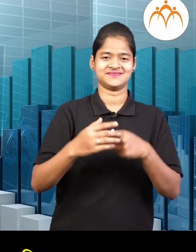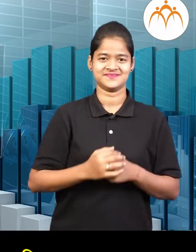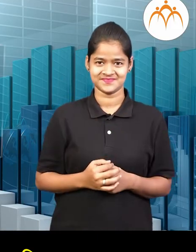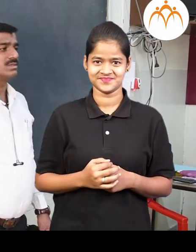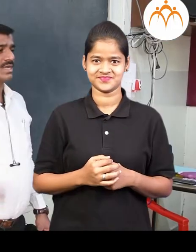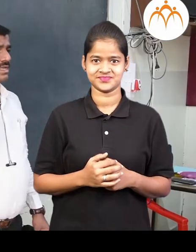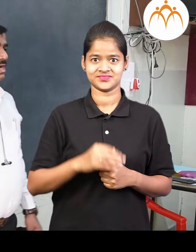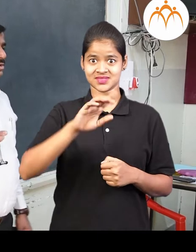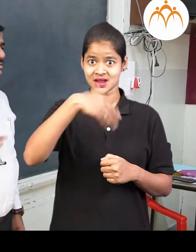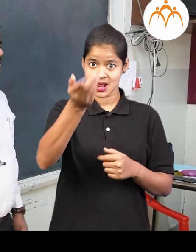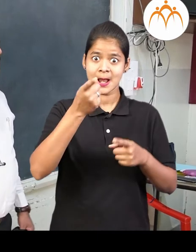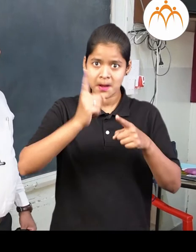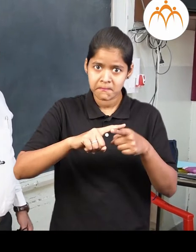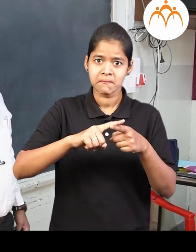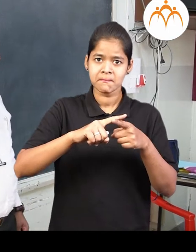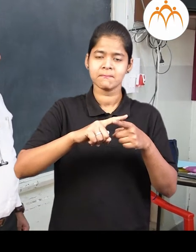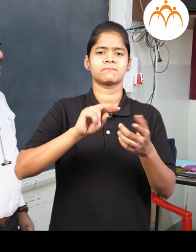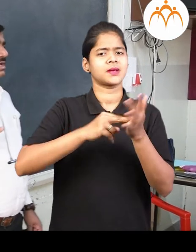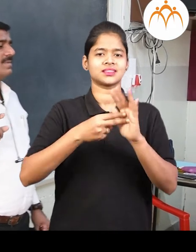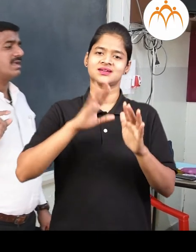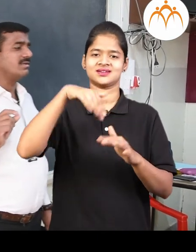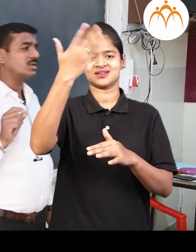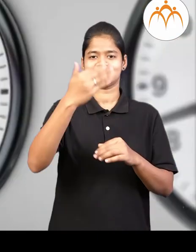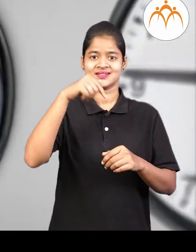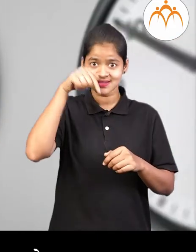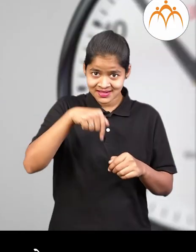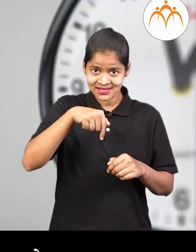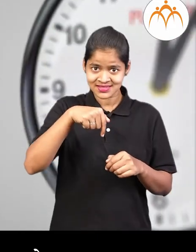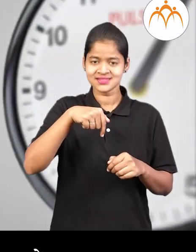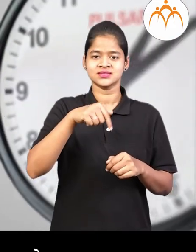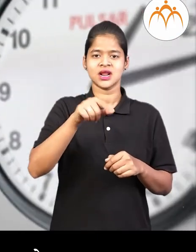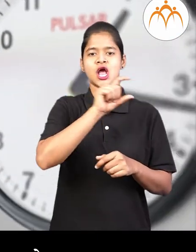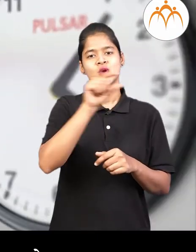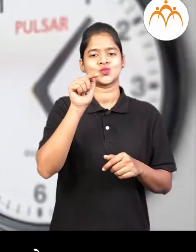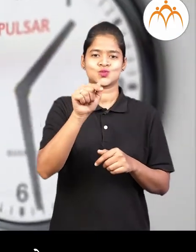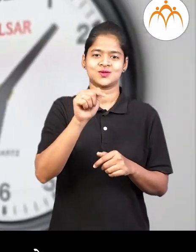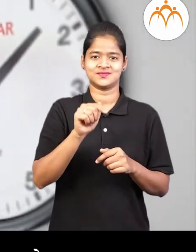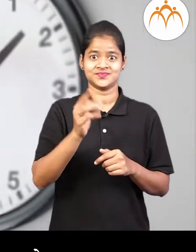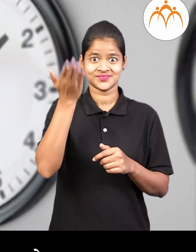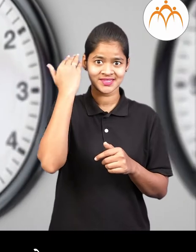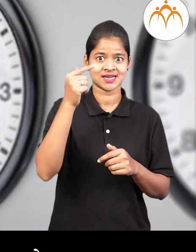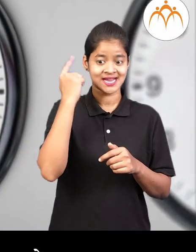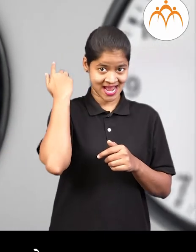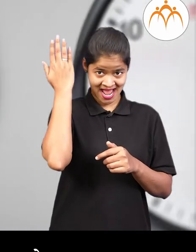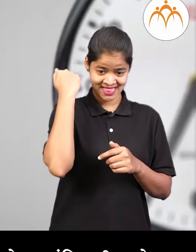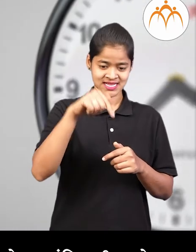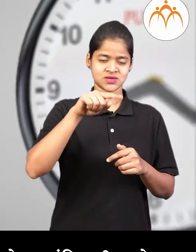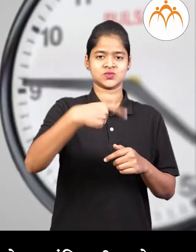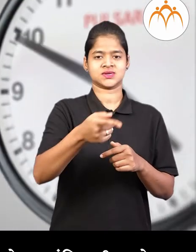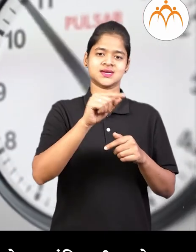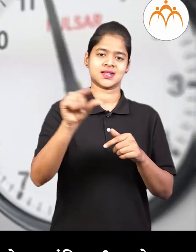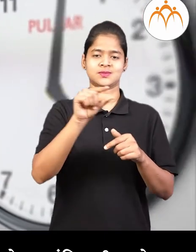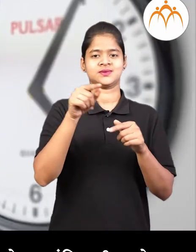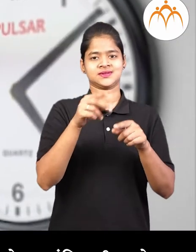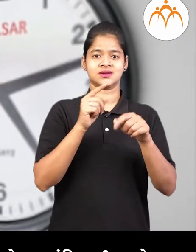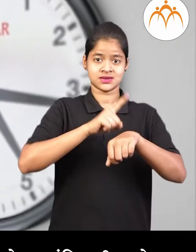अत्ताचा काल मंजे वर्तमान काल वेल हा कालाचा छोटा भागे तास,